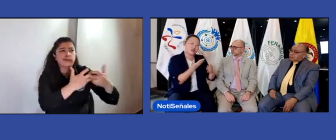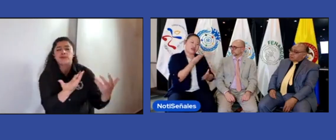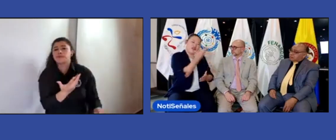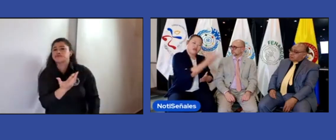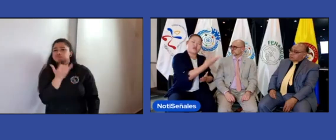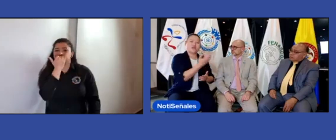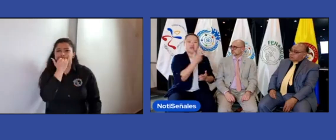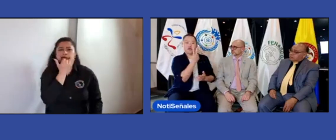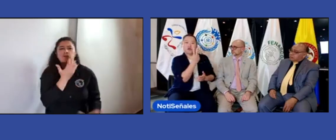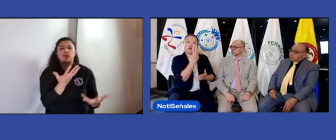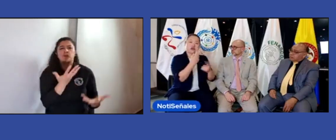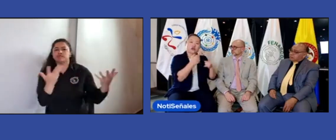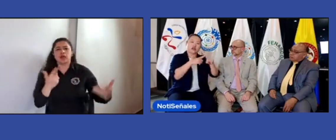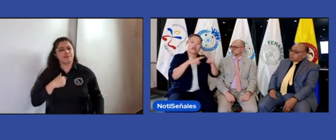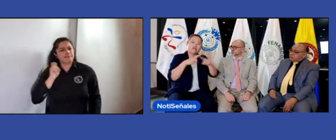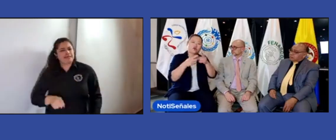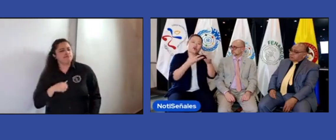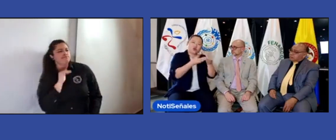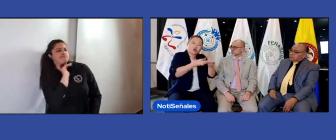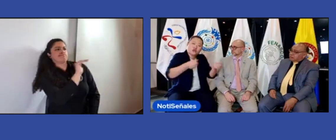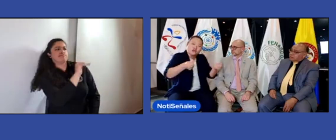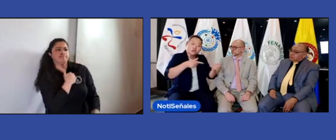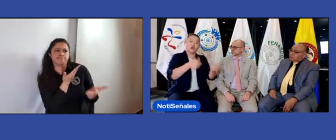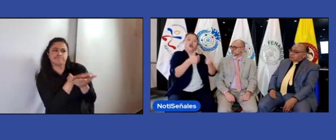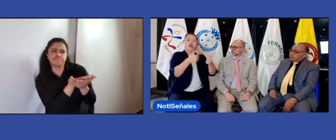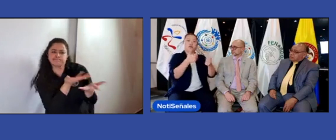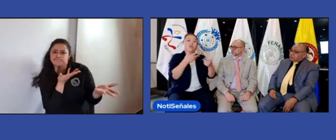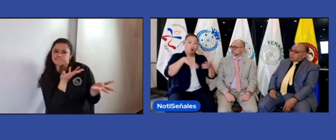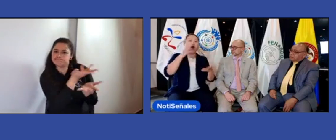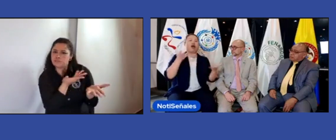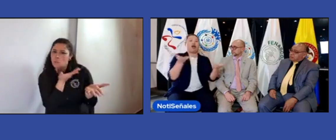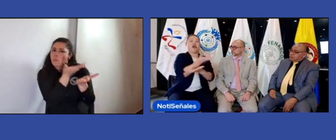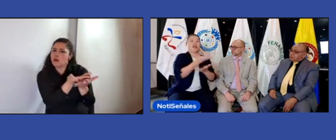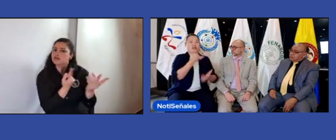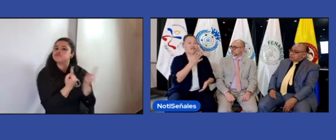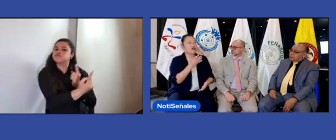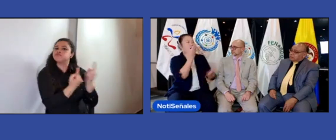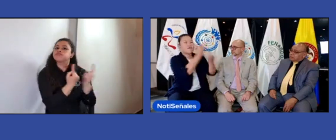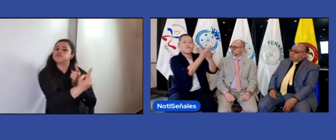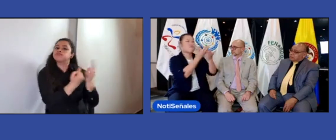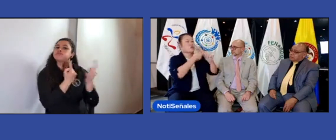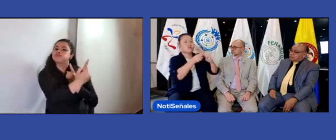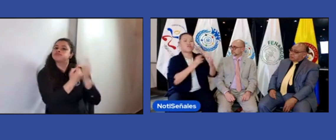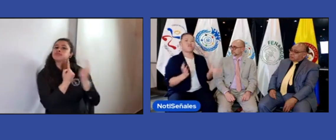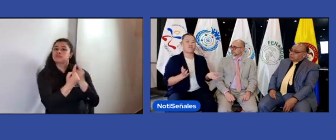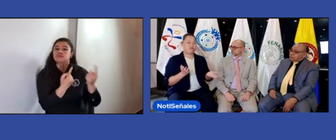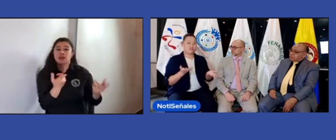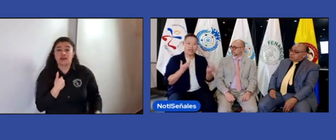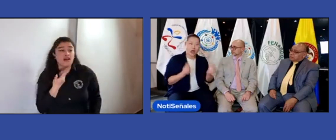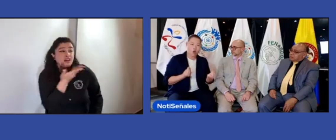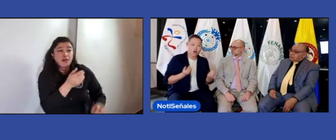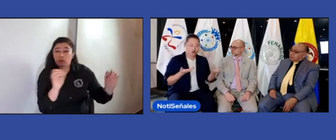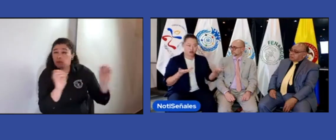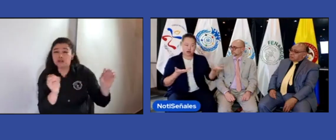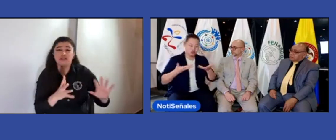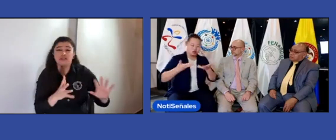problemas, pues se hable, se discuta y se busque la solución. Si lo hacemos de una manera constructiva,